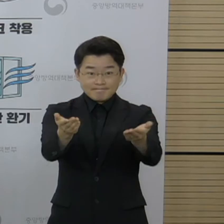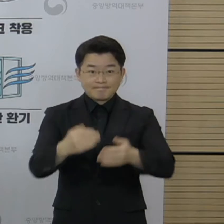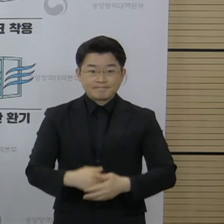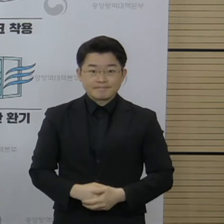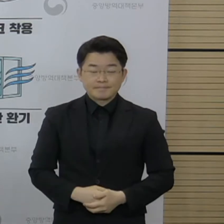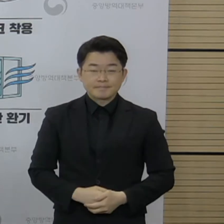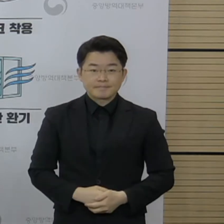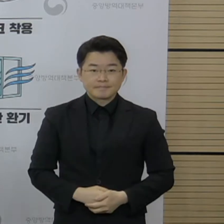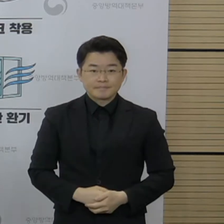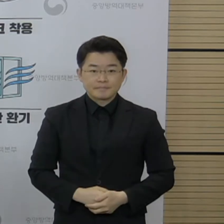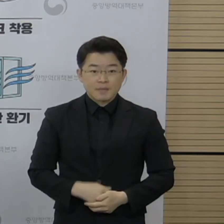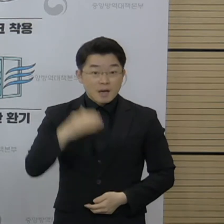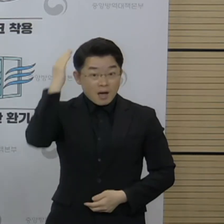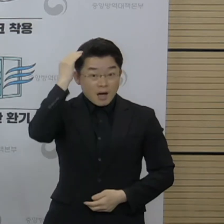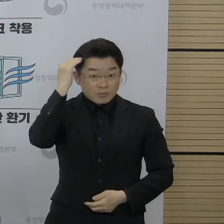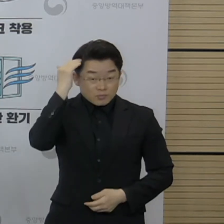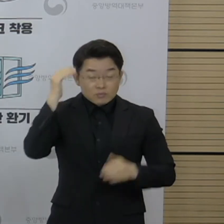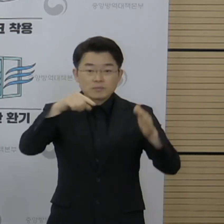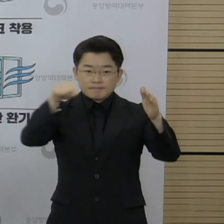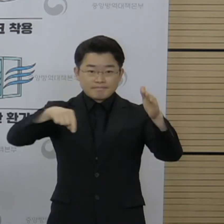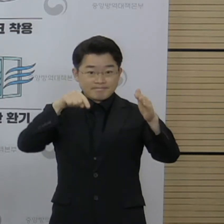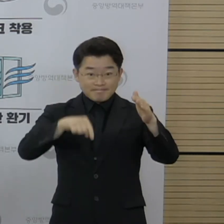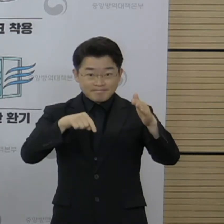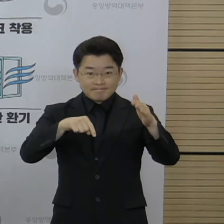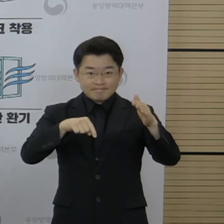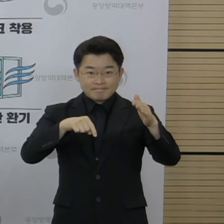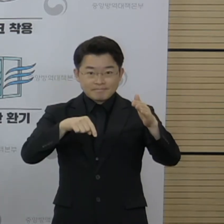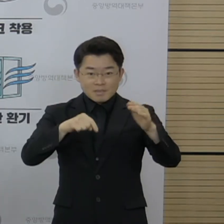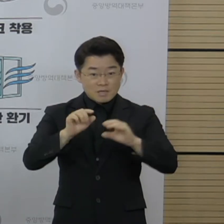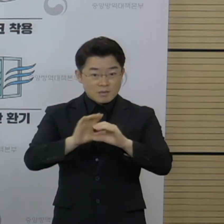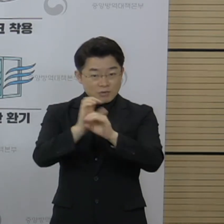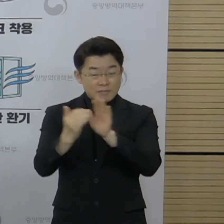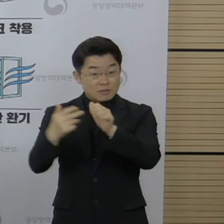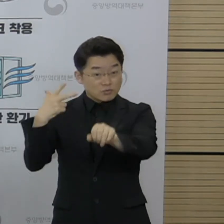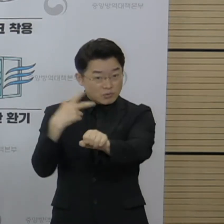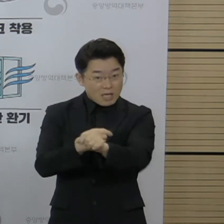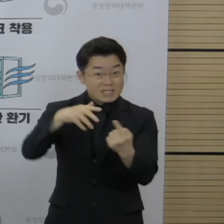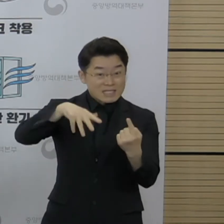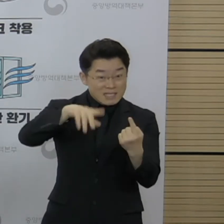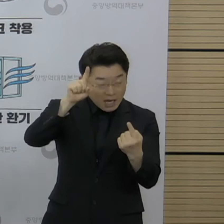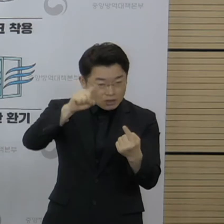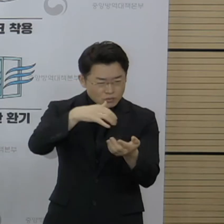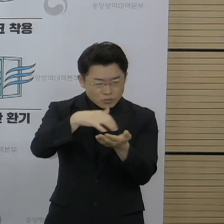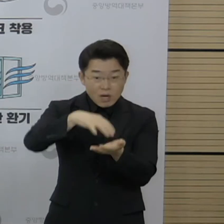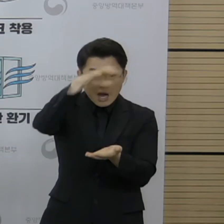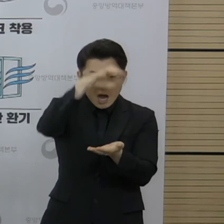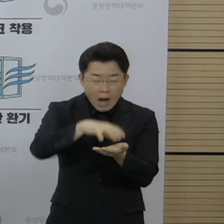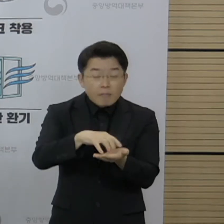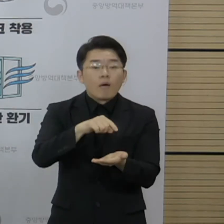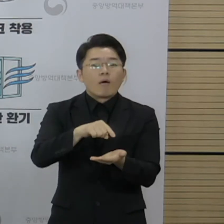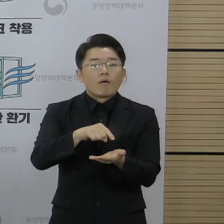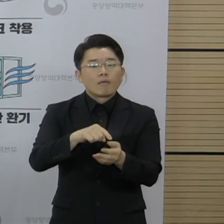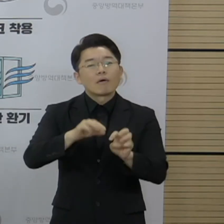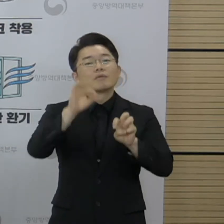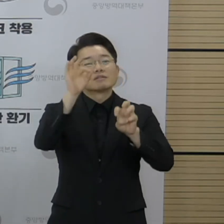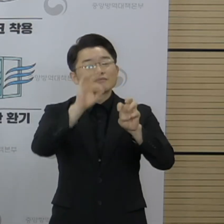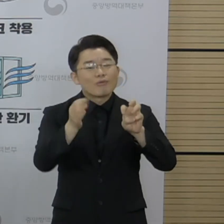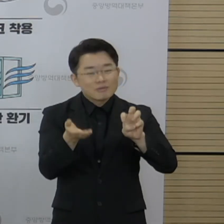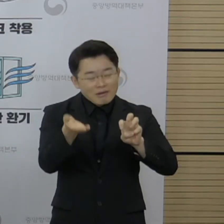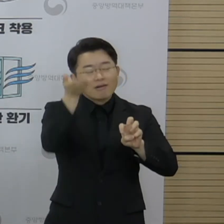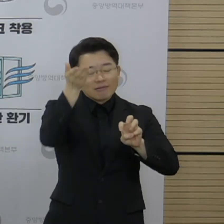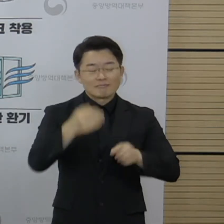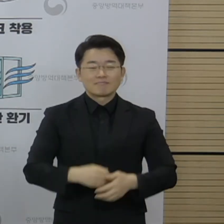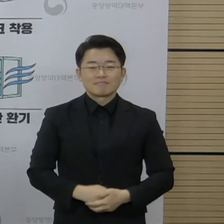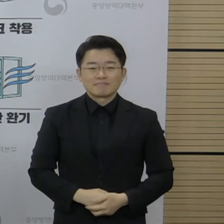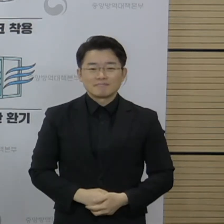국민들 중에서 한 번 이상 예방접종을 받으신 분들이 오늘로써 30%를 넘어섰고